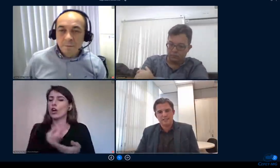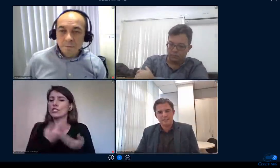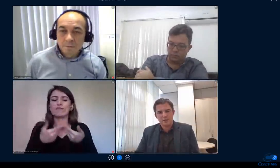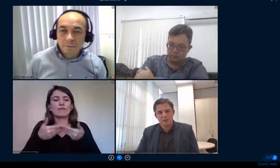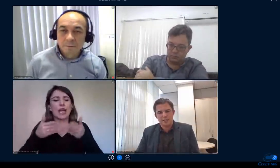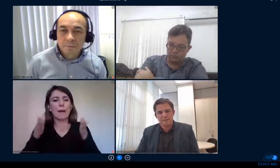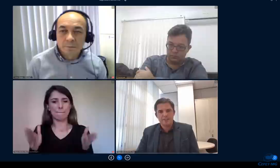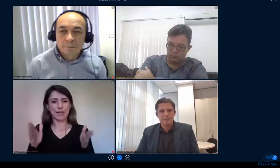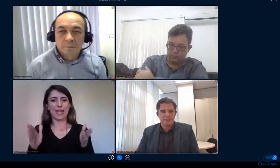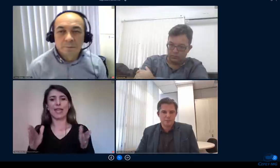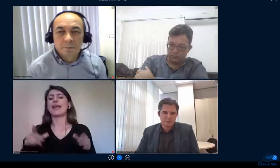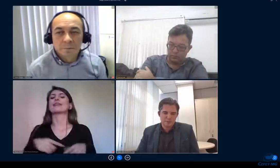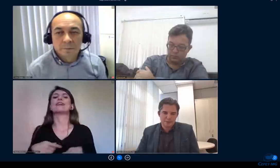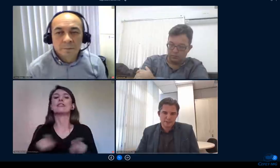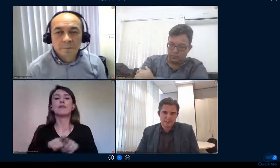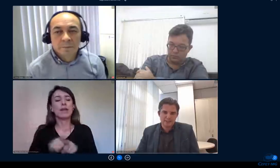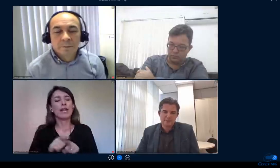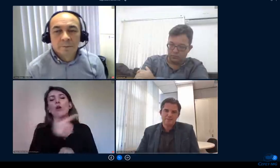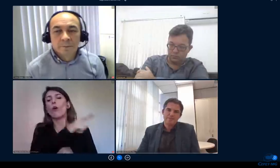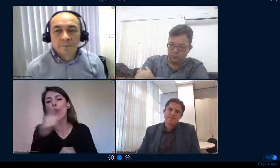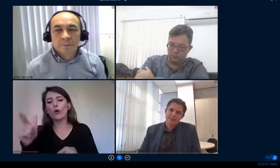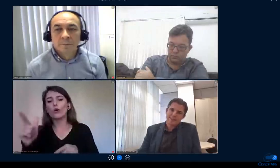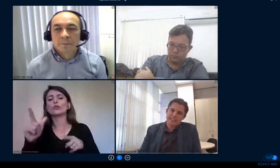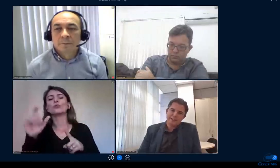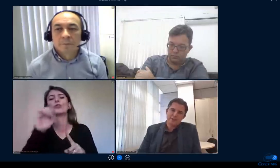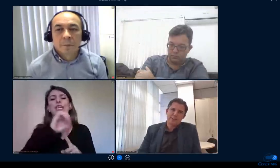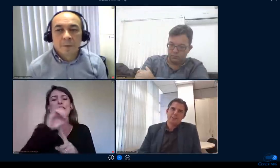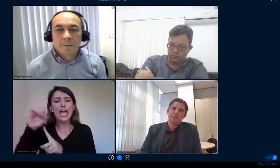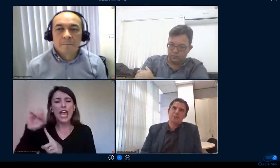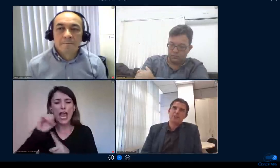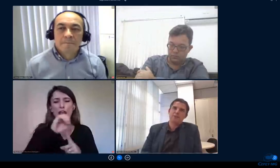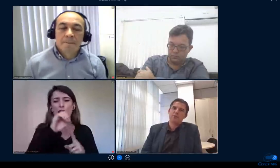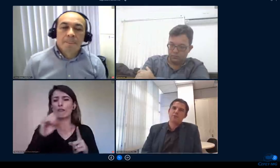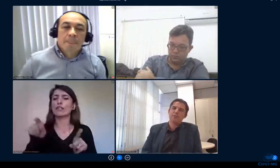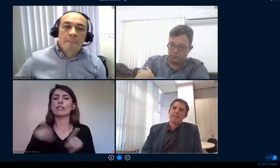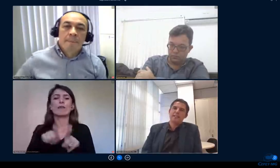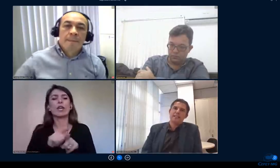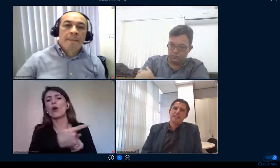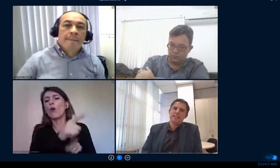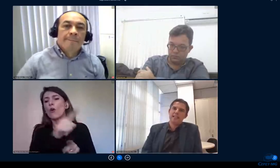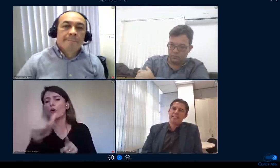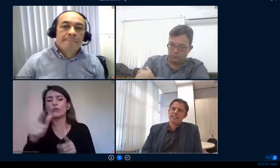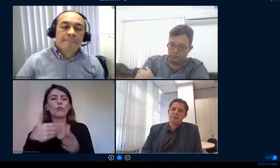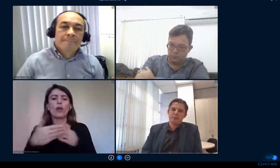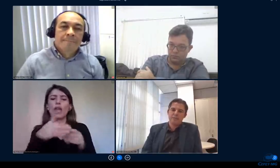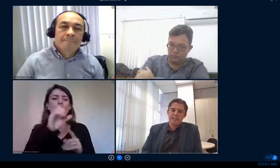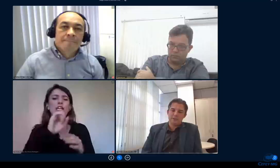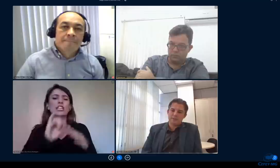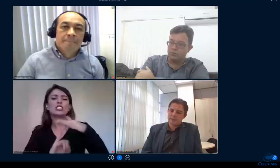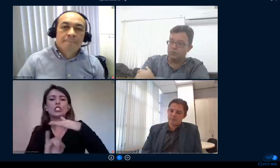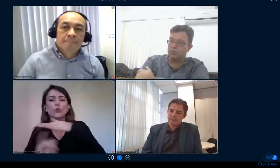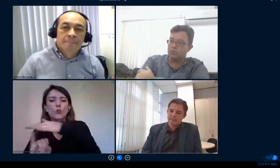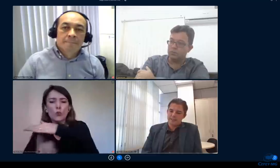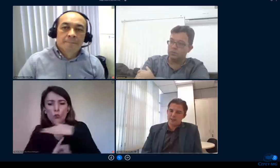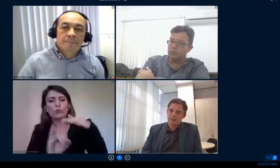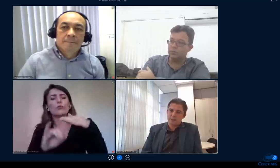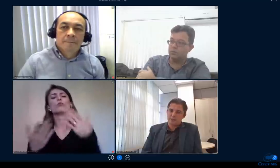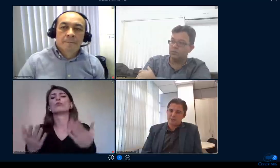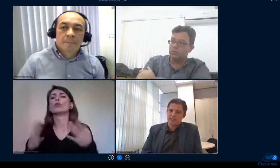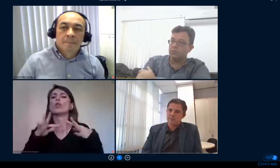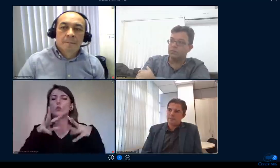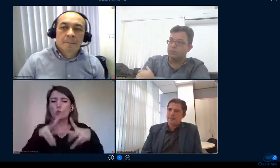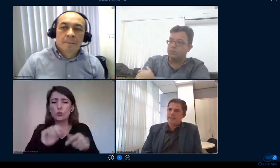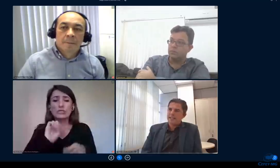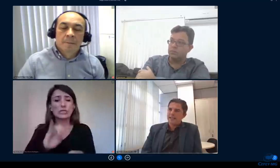que nos assistem agora fizemos também uma divulgação junto a esses outros institutos e agradeço demais por essa